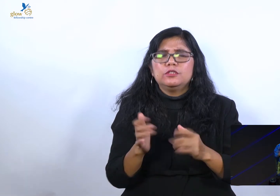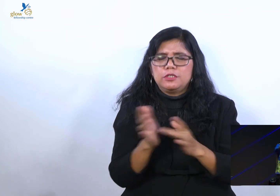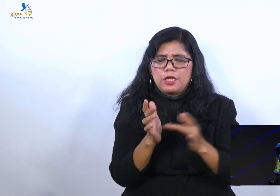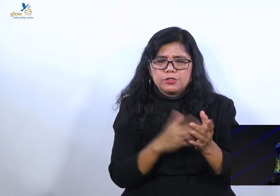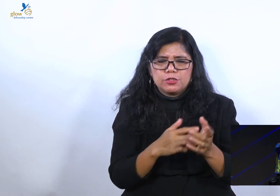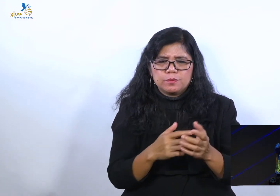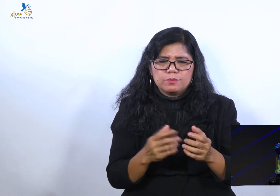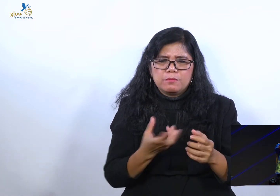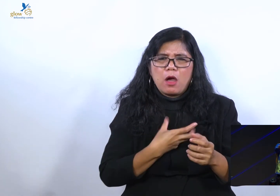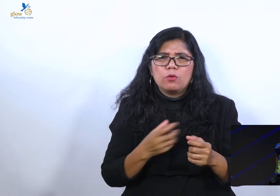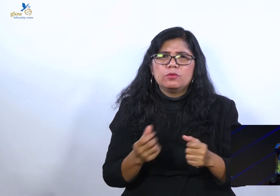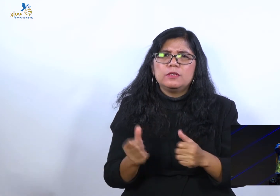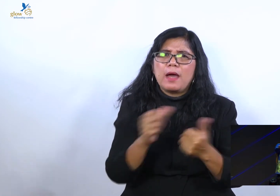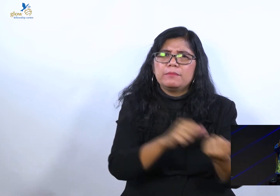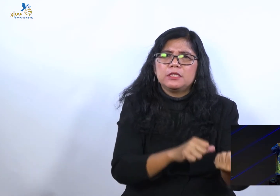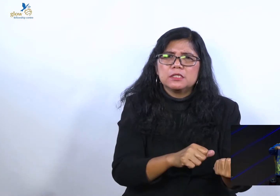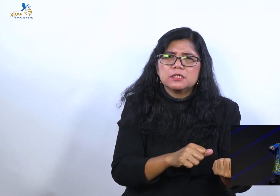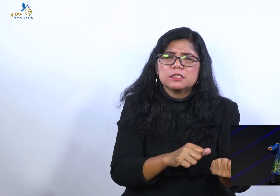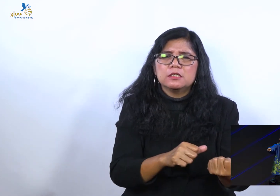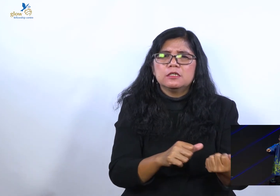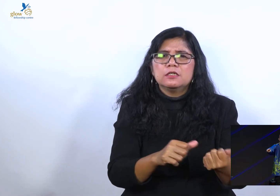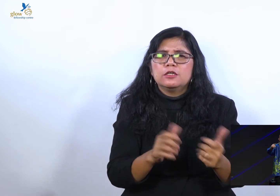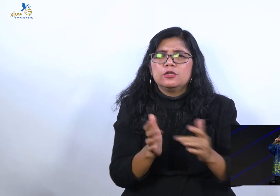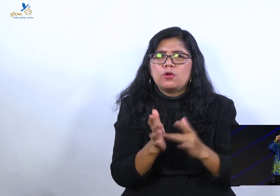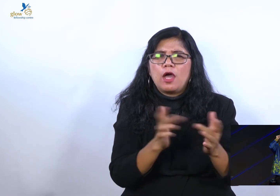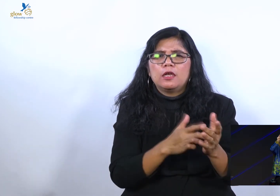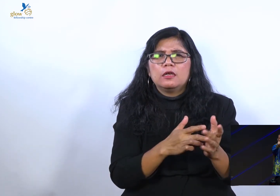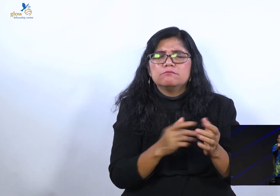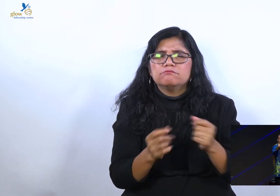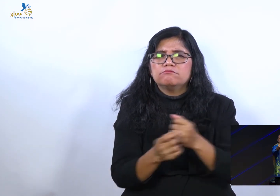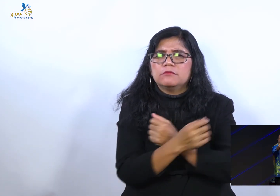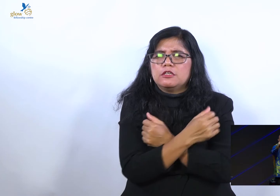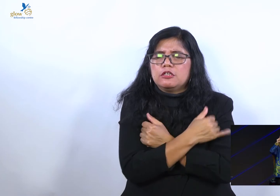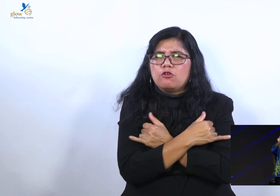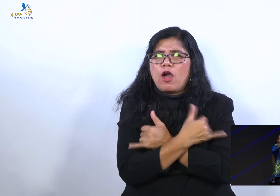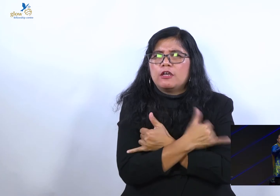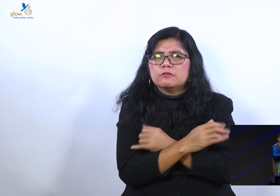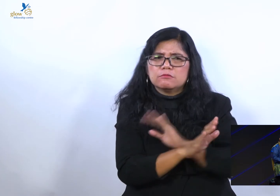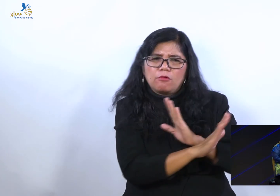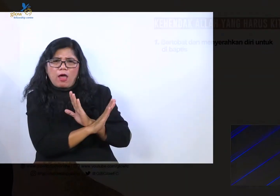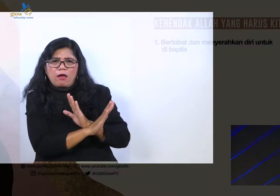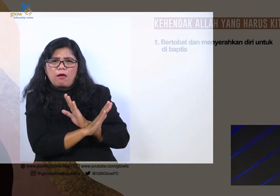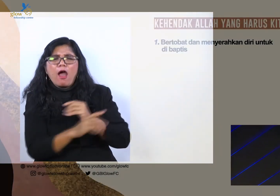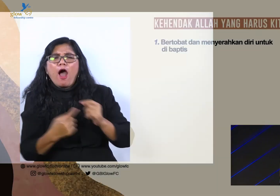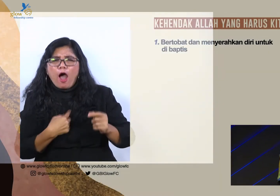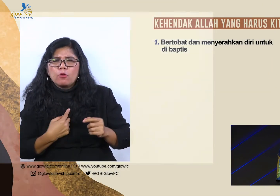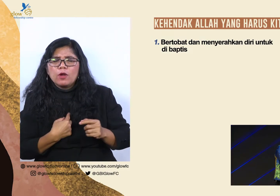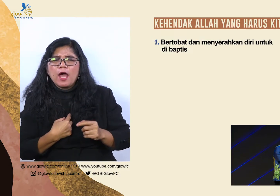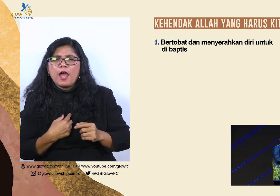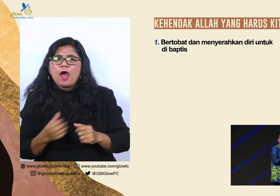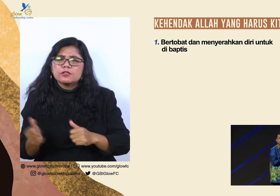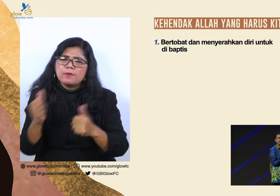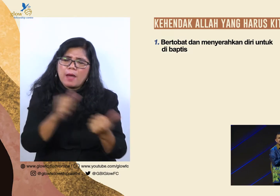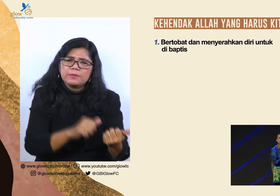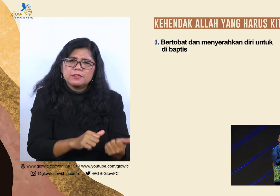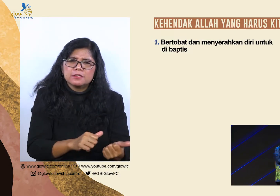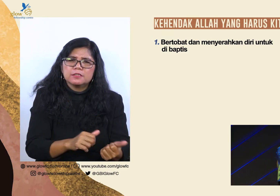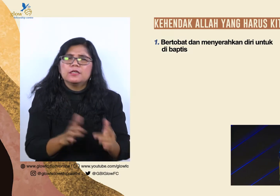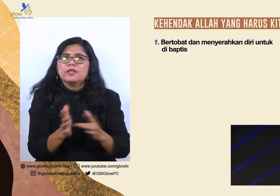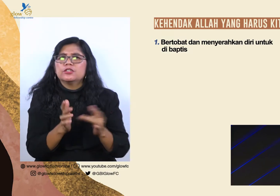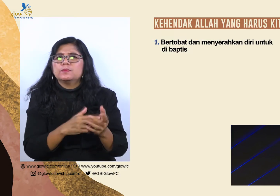Yesus bilang apa? No. Ini harus kita kerjakan, untuk menggenapi seluruh kendak Allah. Jadi kendak Allah yang pertama,